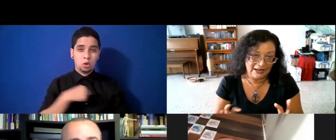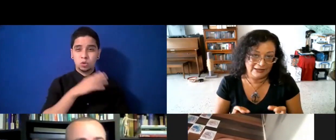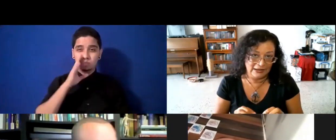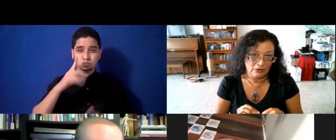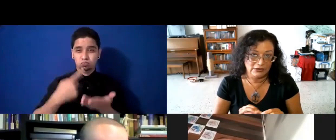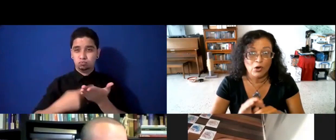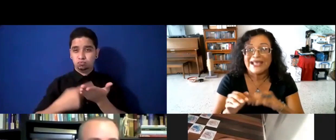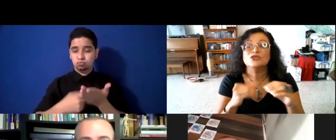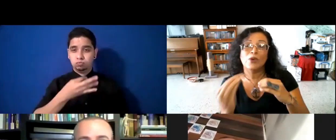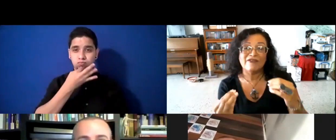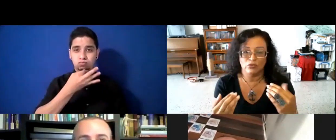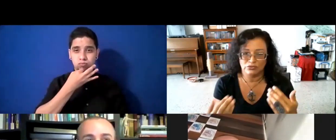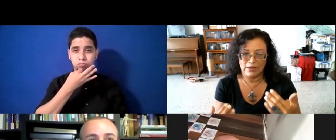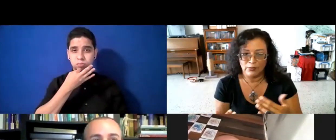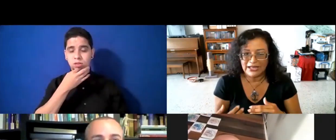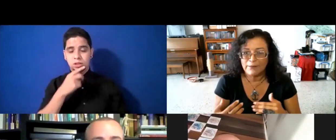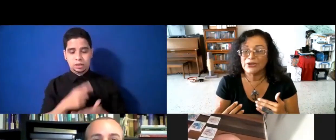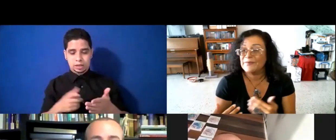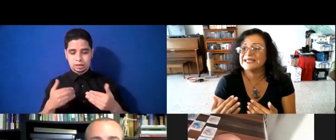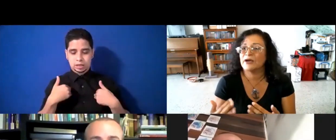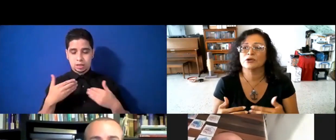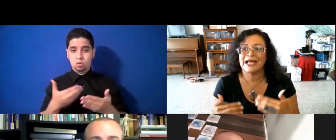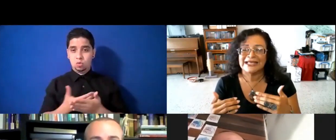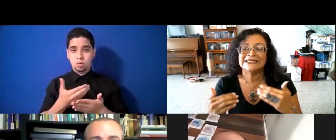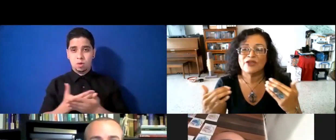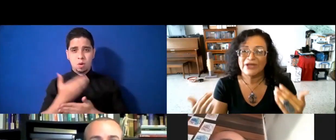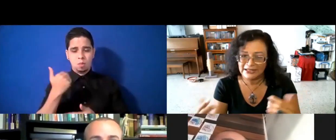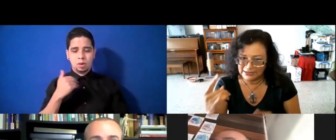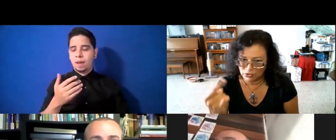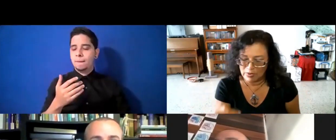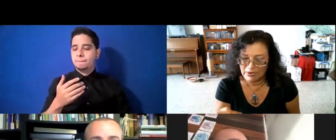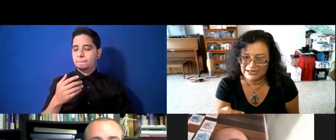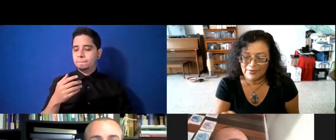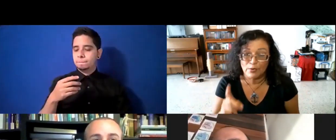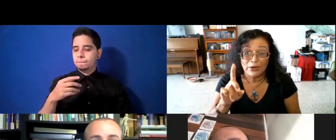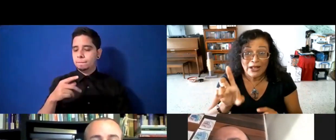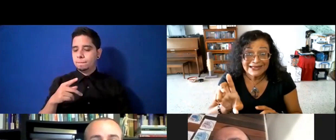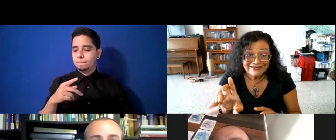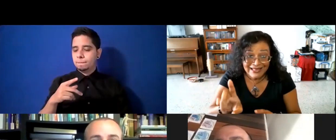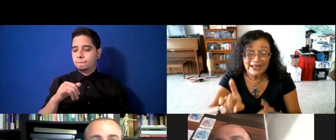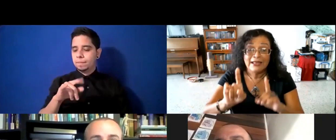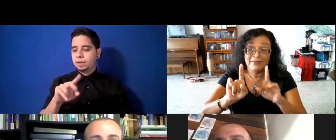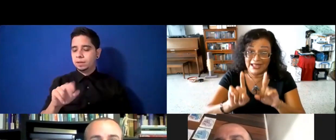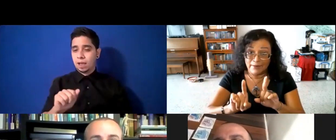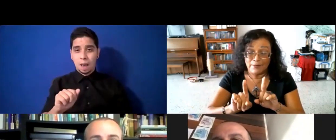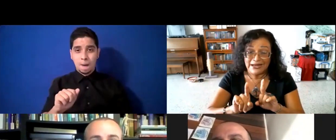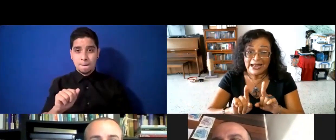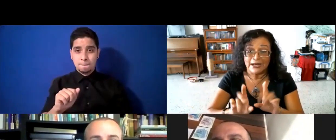lo que es nuevo. O sea, ¿por qué Pizabrosa es diferente? Eso lo vamos a hablar ya mismo. Pero antes de, déjame explicar